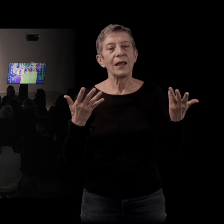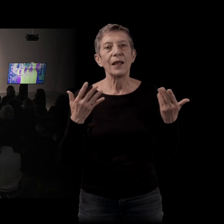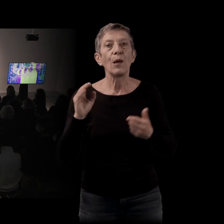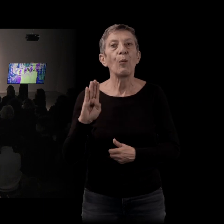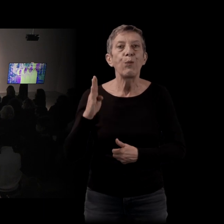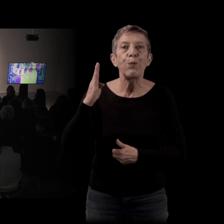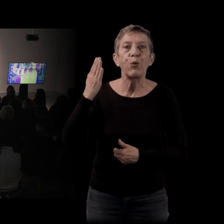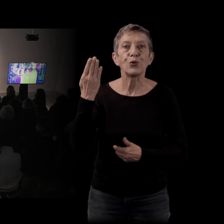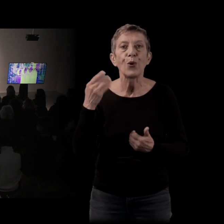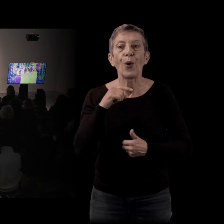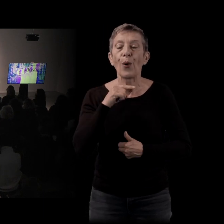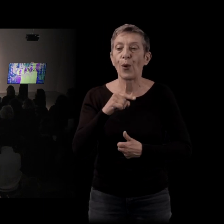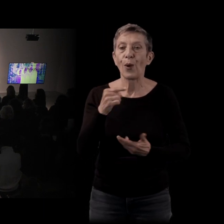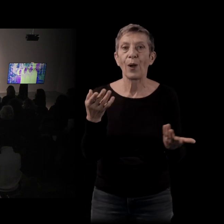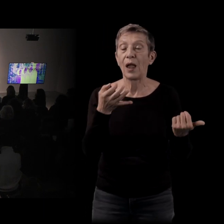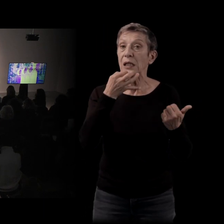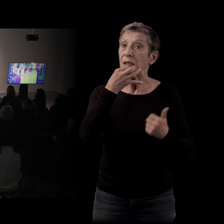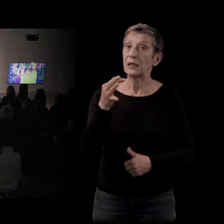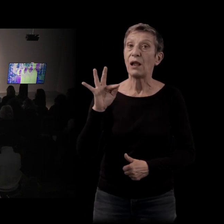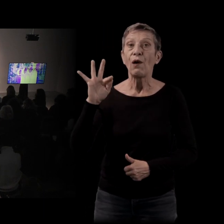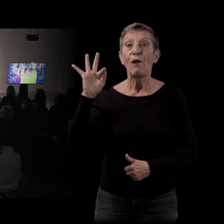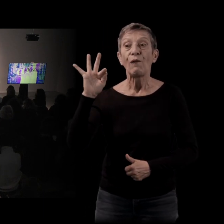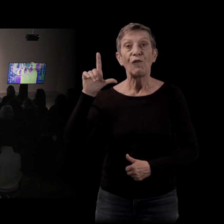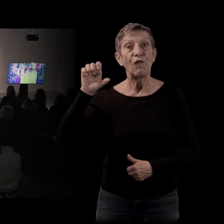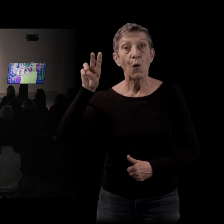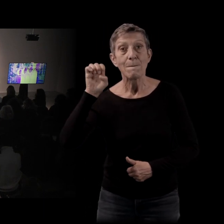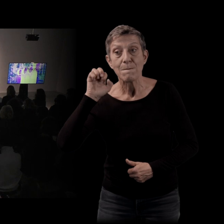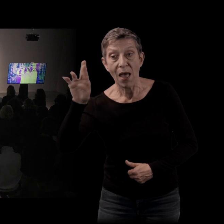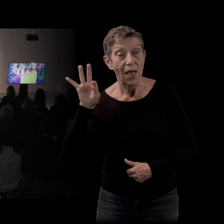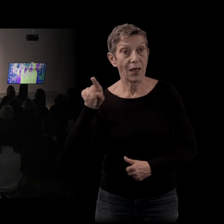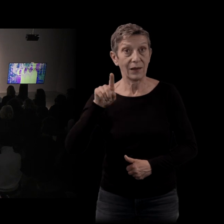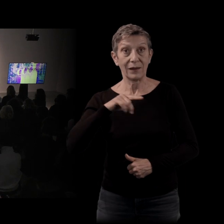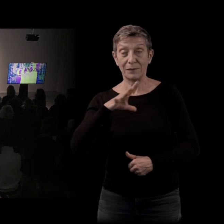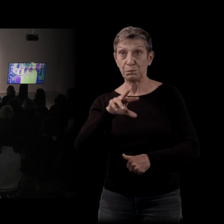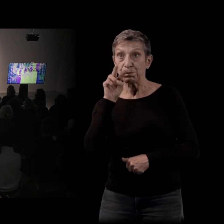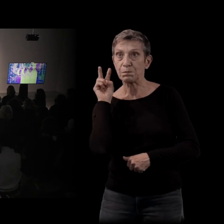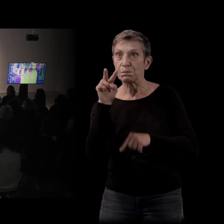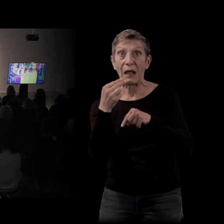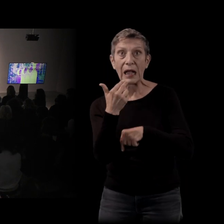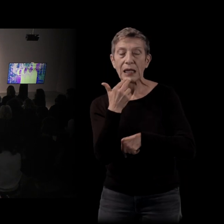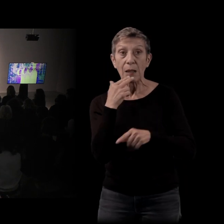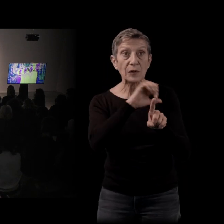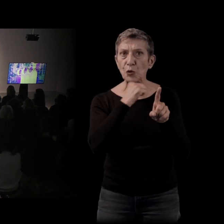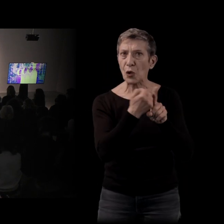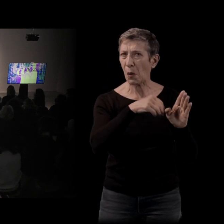Flaubert a une qualité de regard que bien des sociologues n'ont pas sur leurs objets